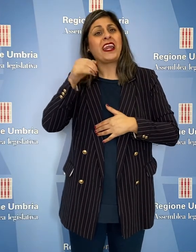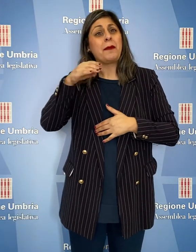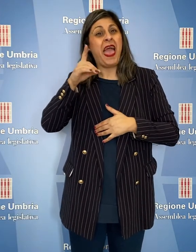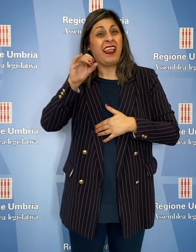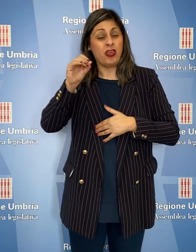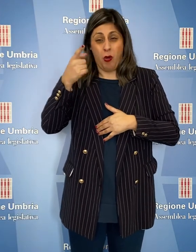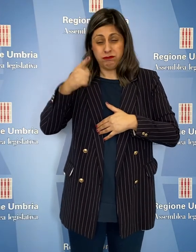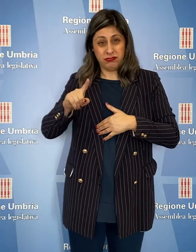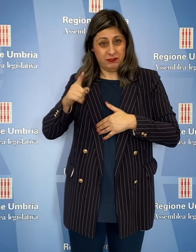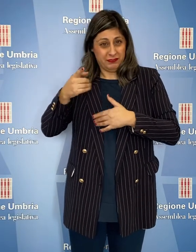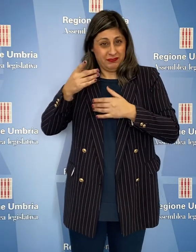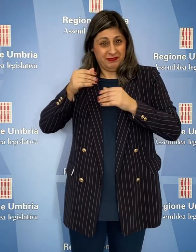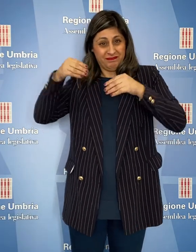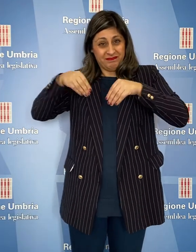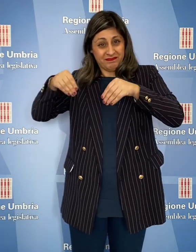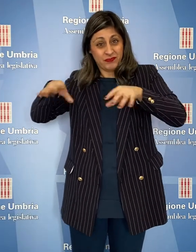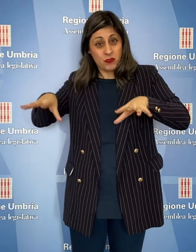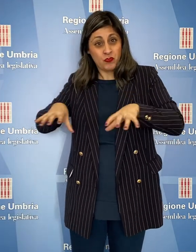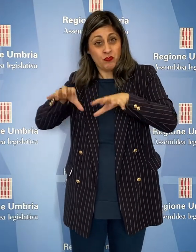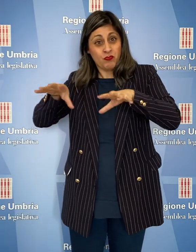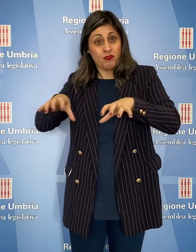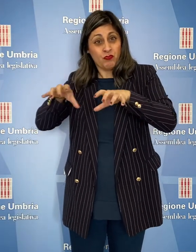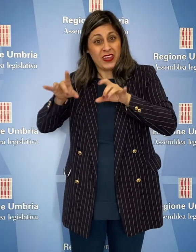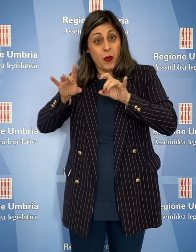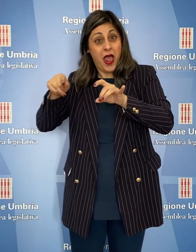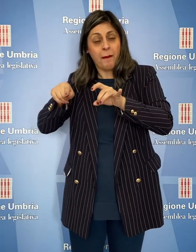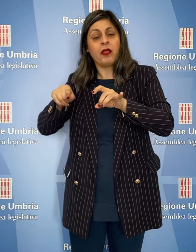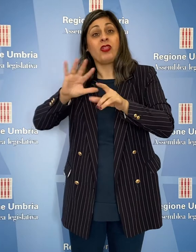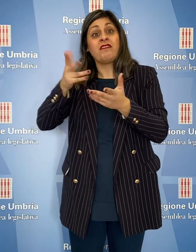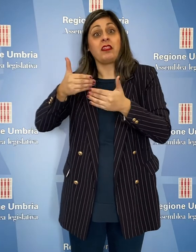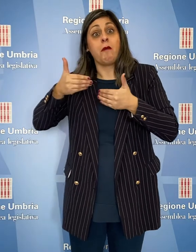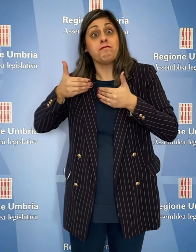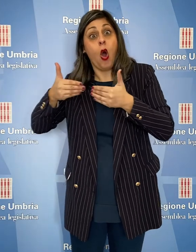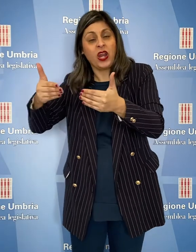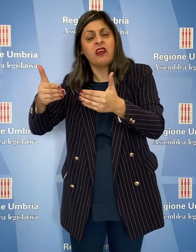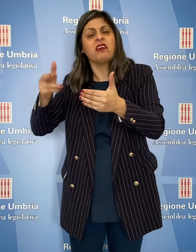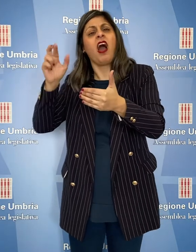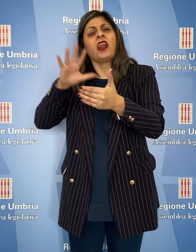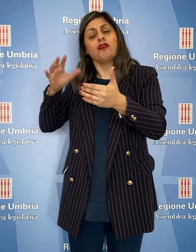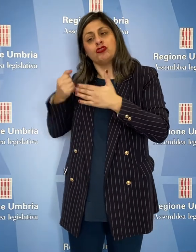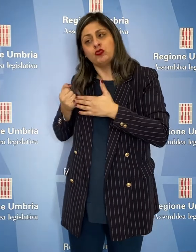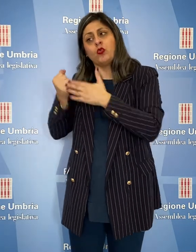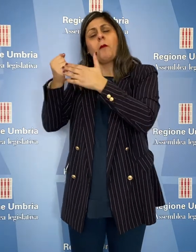la bonifica dei siti inquinati e ha fornito il supporto alla regione in questo senso.